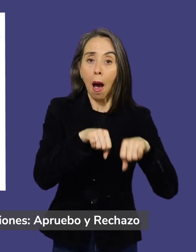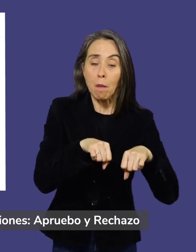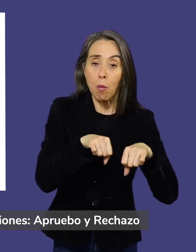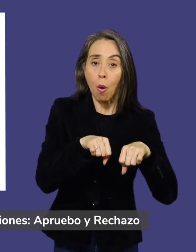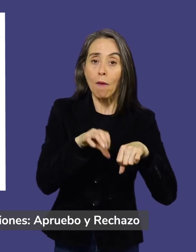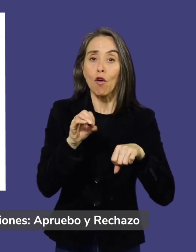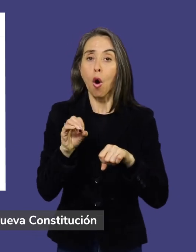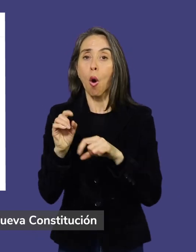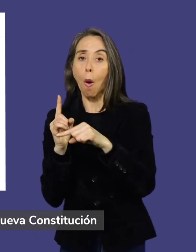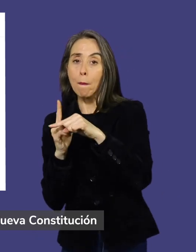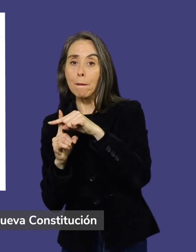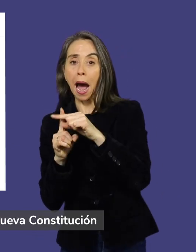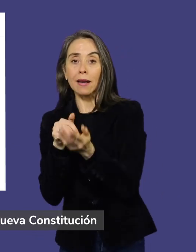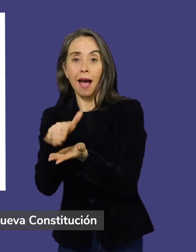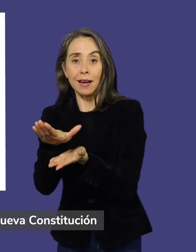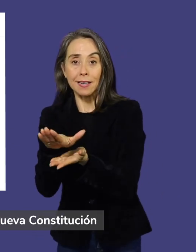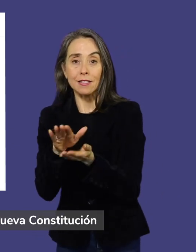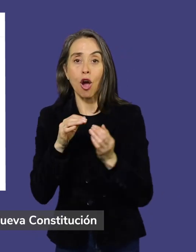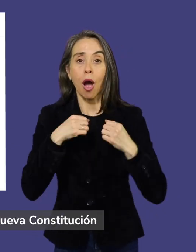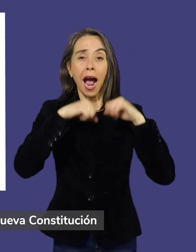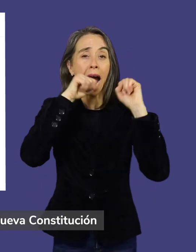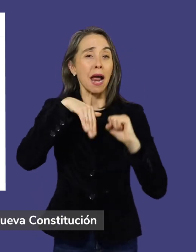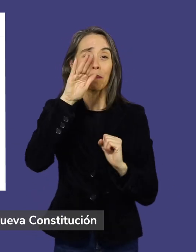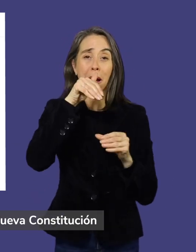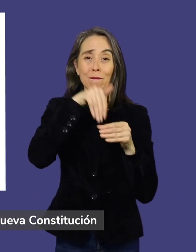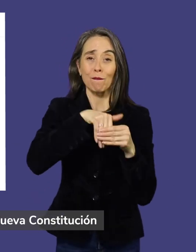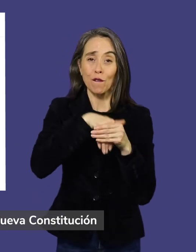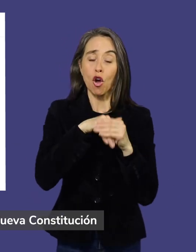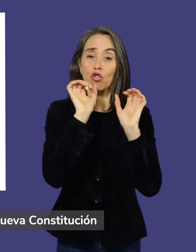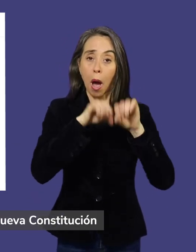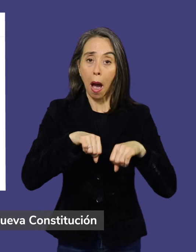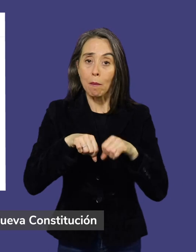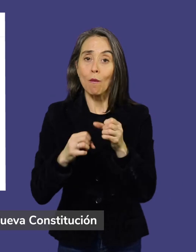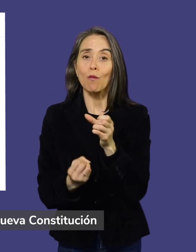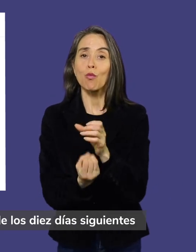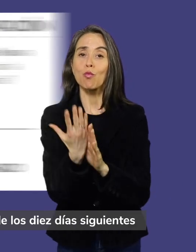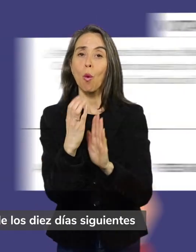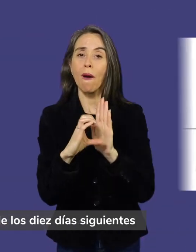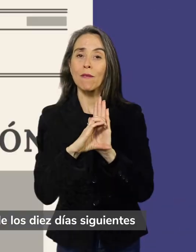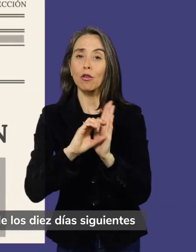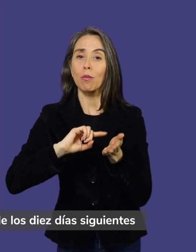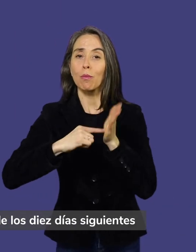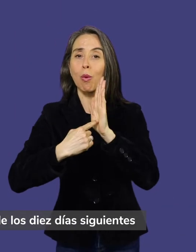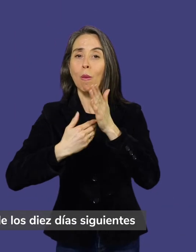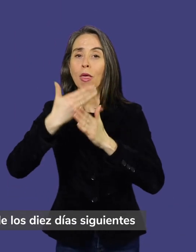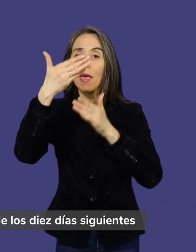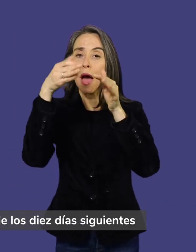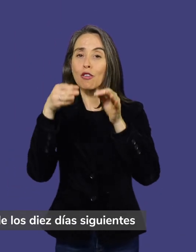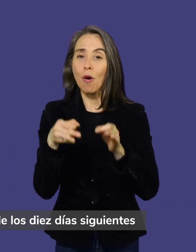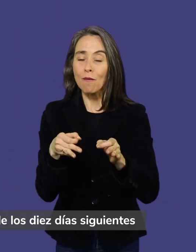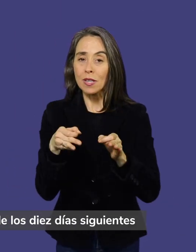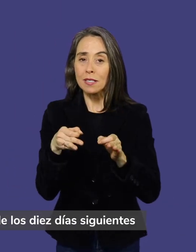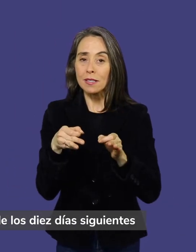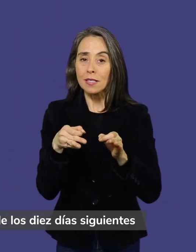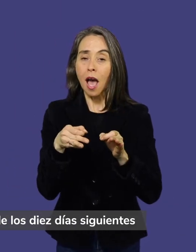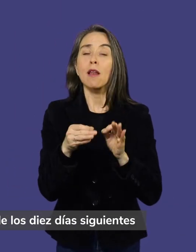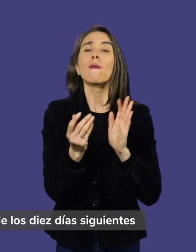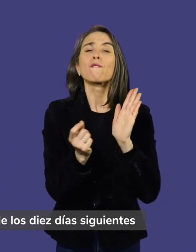Si gana la opción apruebo, la nueva constitución se publicará en el diario oficial dentro de los 10